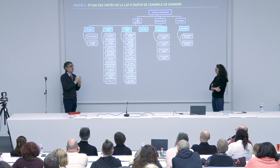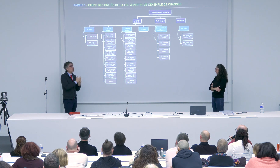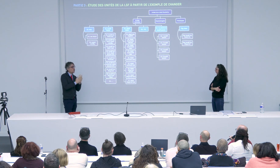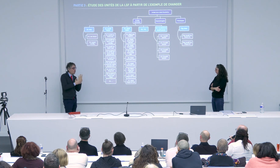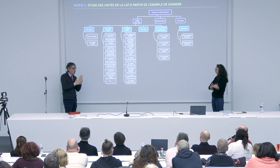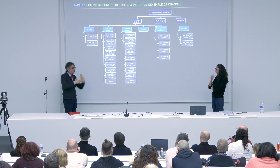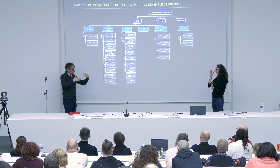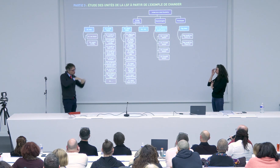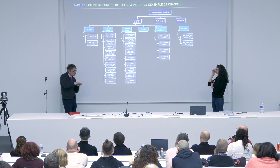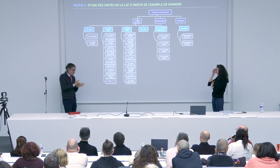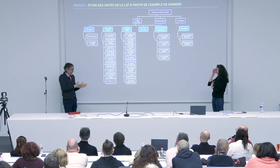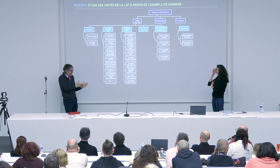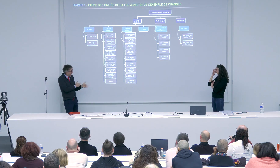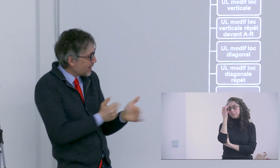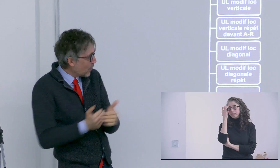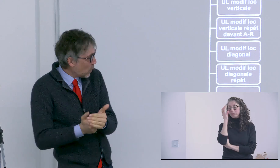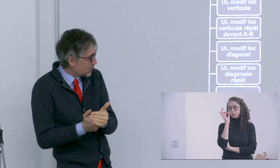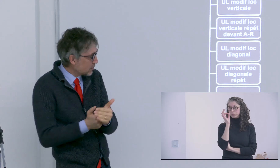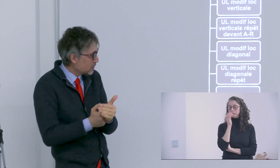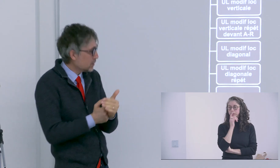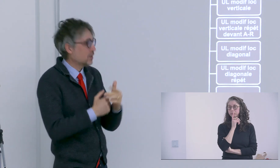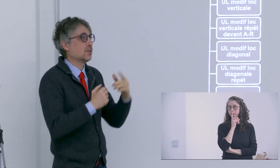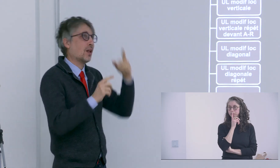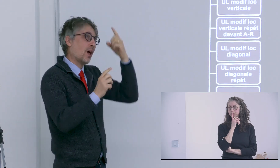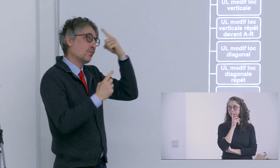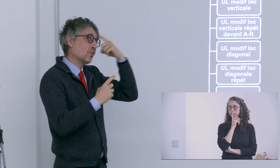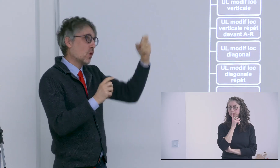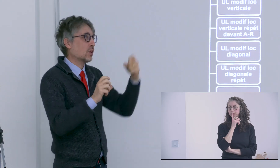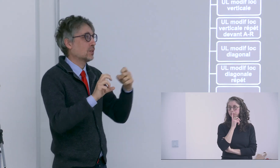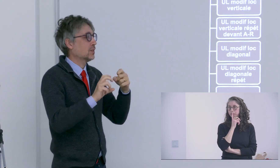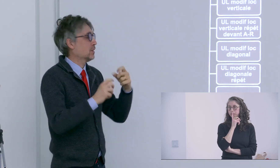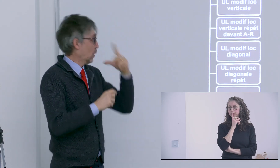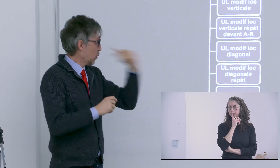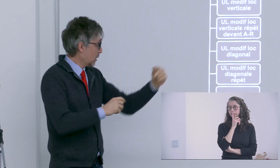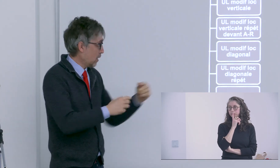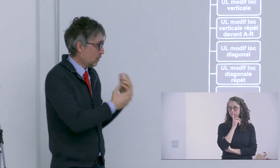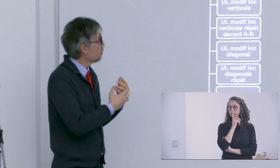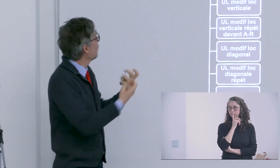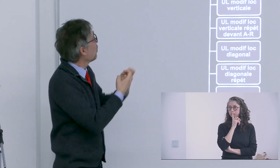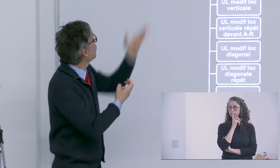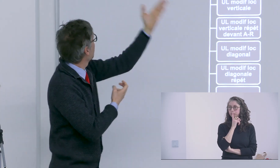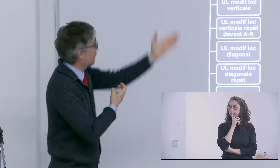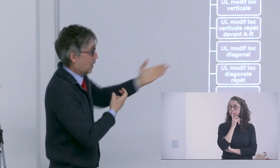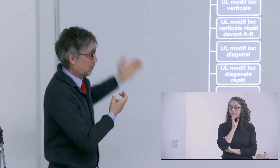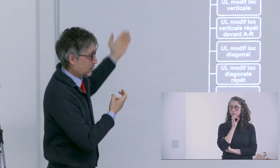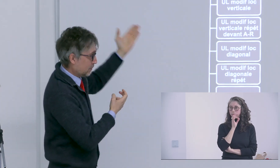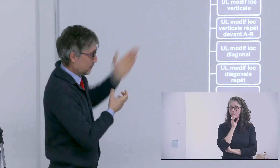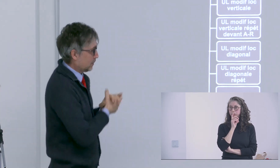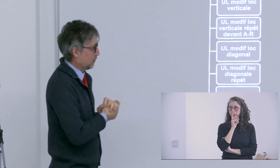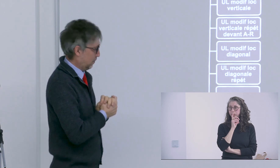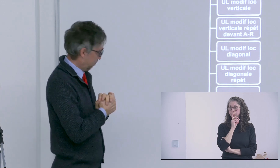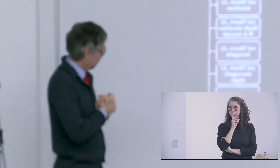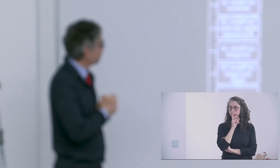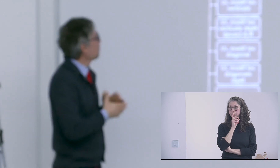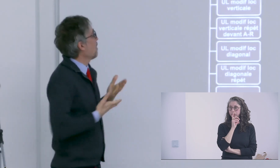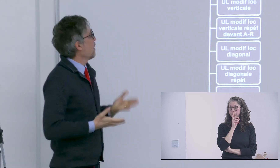et vous avez développé un certain nombre de catégories et même de sous-catégories pour pouvoir définir un peu plus précisément les choses donc